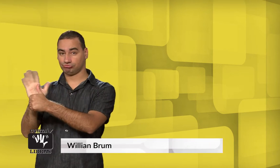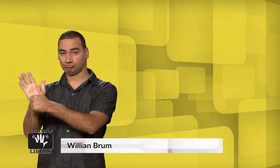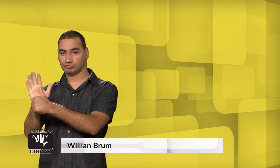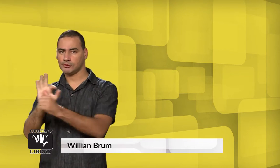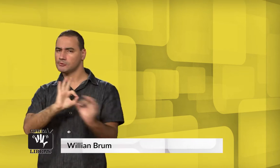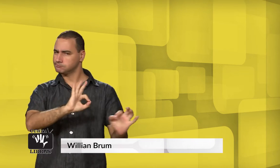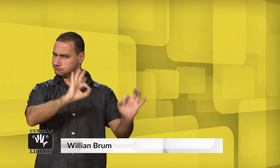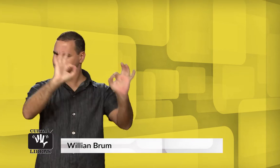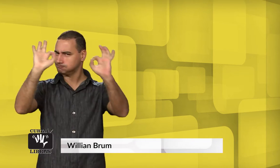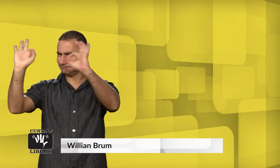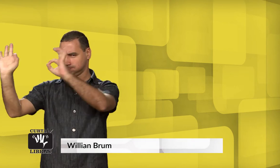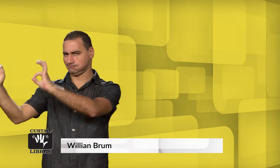Gostou?